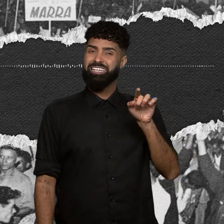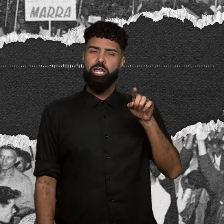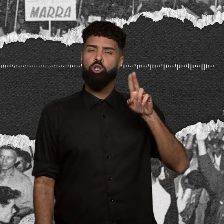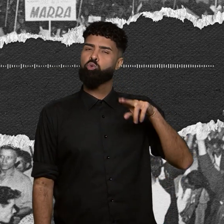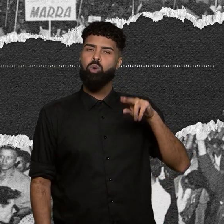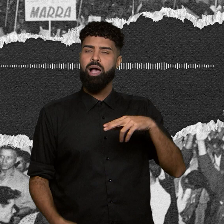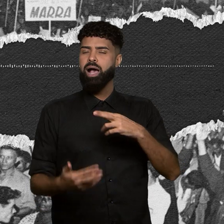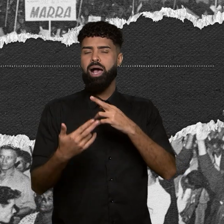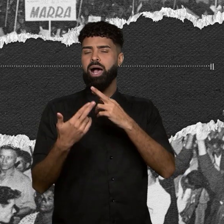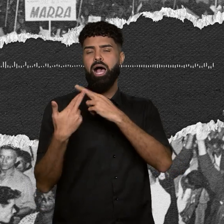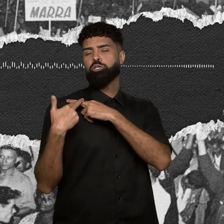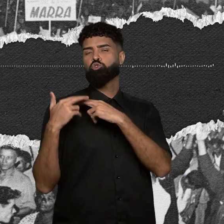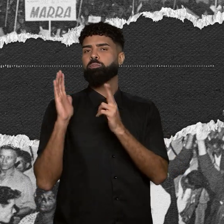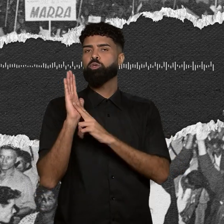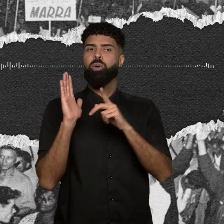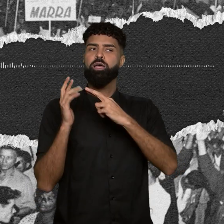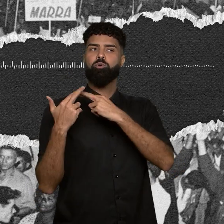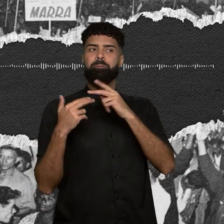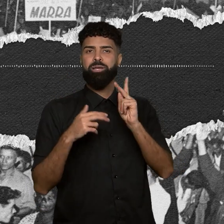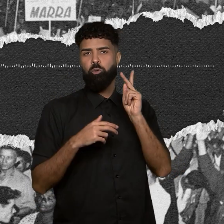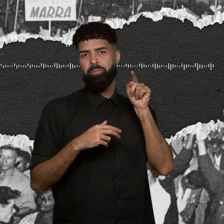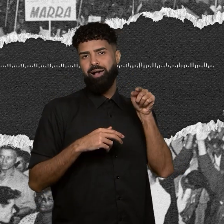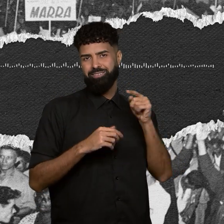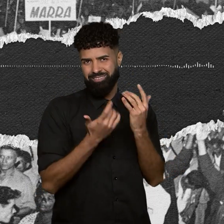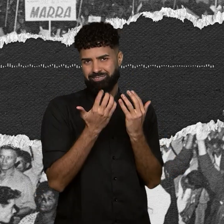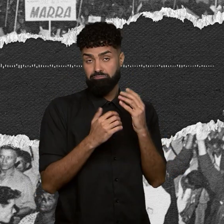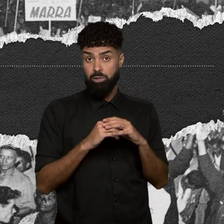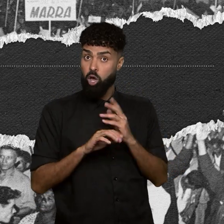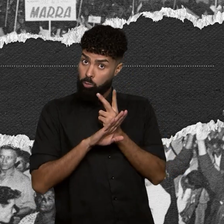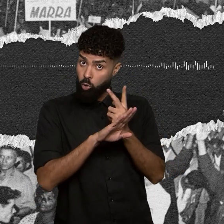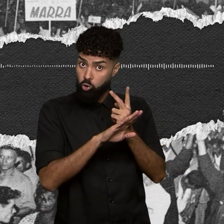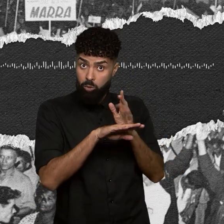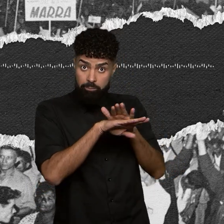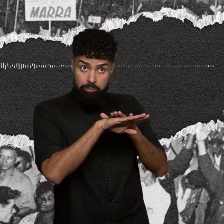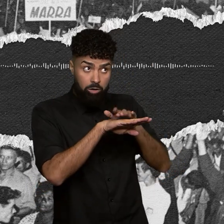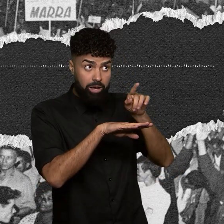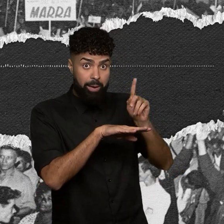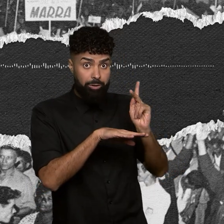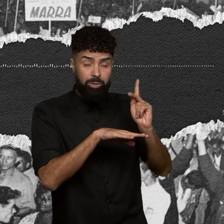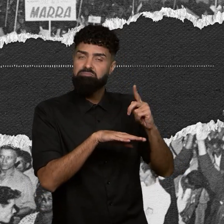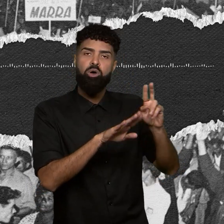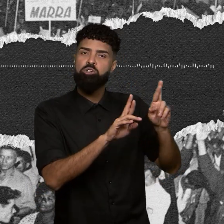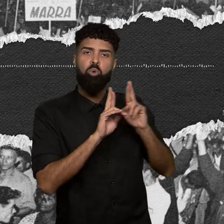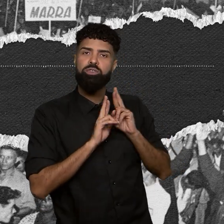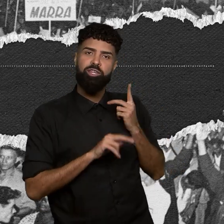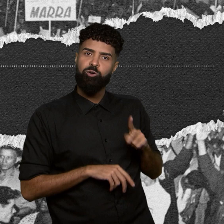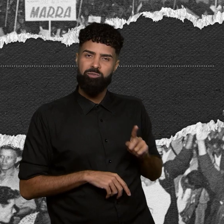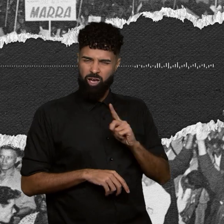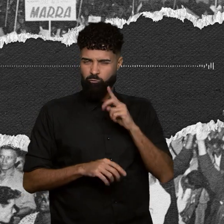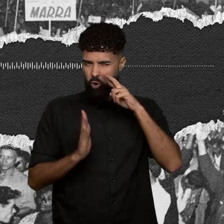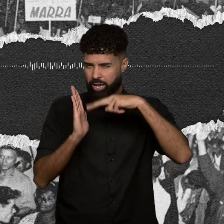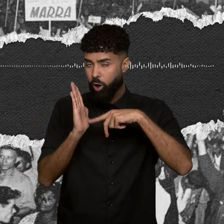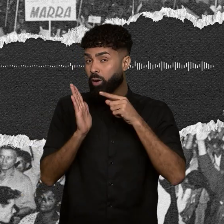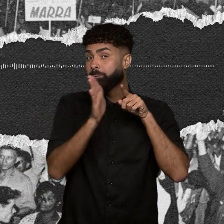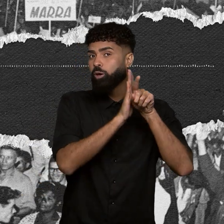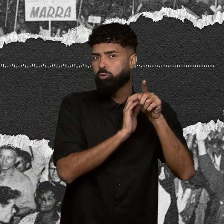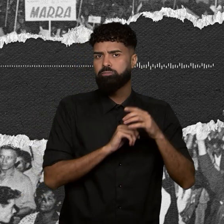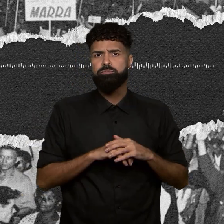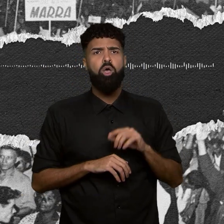Petrobras no incêndio. A gente procurou a Petrobras, mas ela não respondeu. Deixa eu ler aqui algumas perguntas que nós fizemos. O que a Petrobras diz sobre o